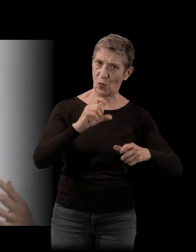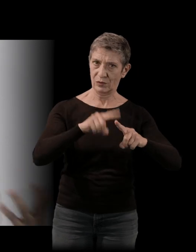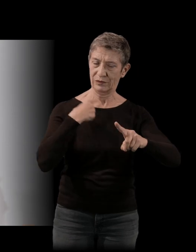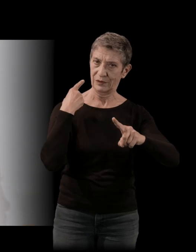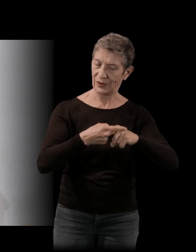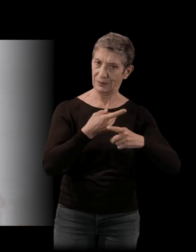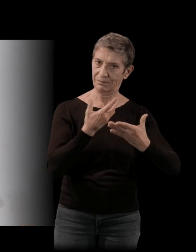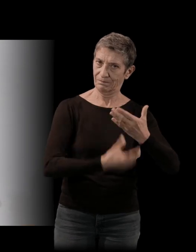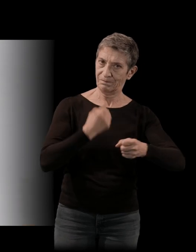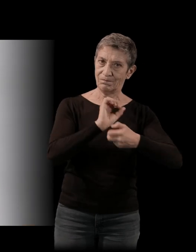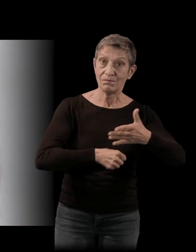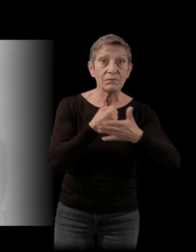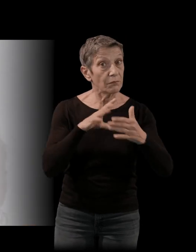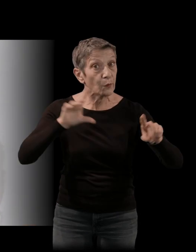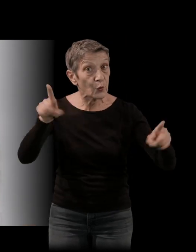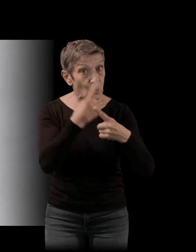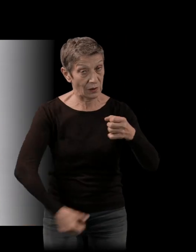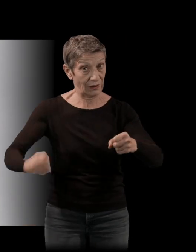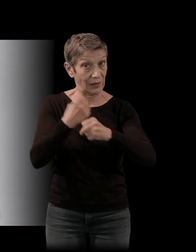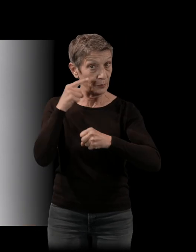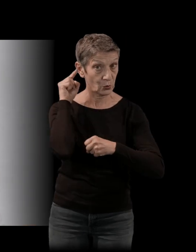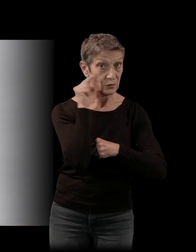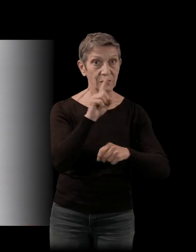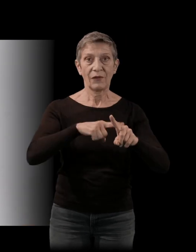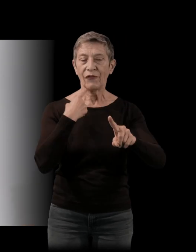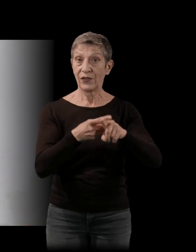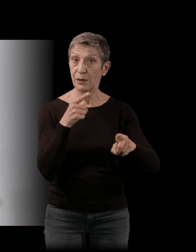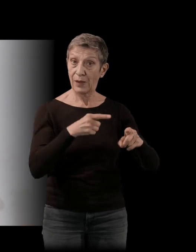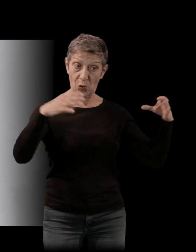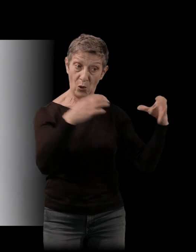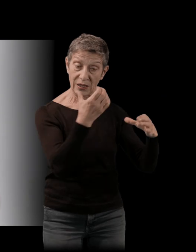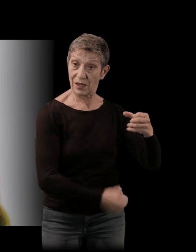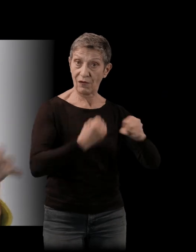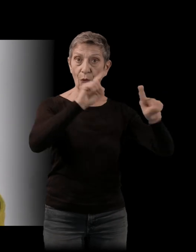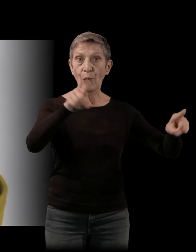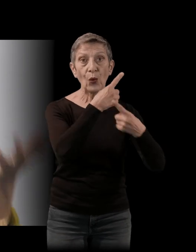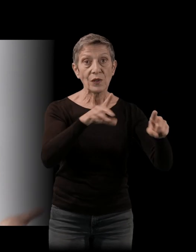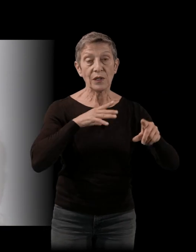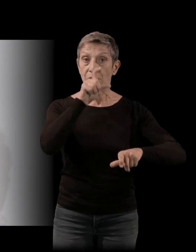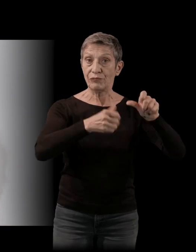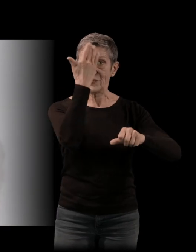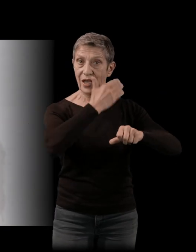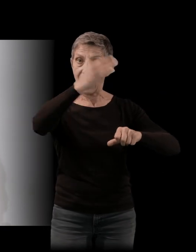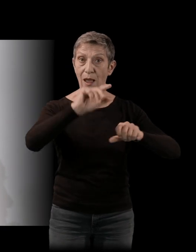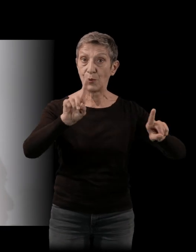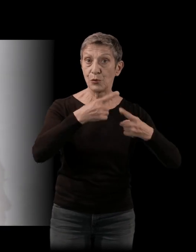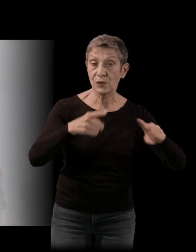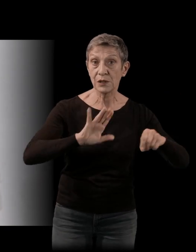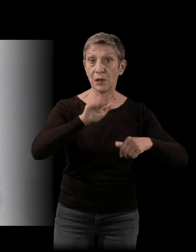musique aussi qui a été créée pour ce film, qui est une création collective de grands noms qui vont ensuite marquer la